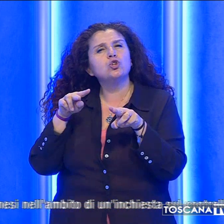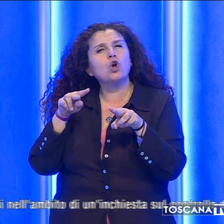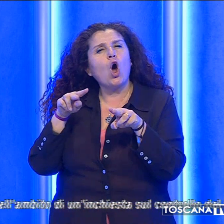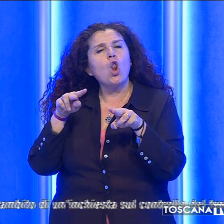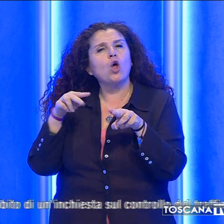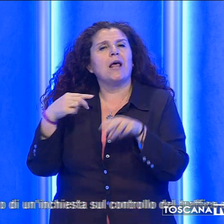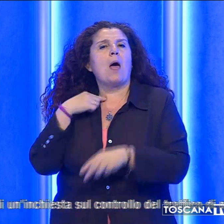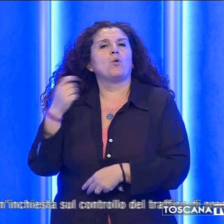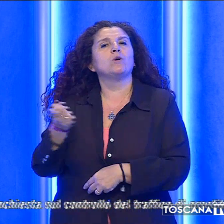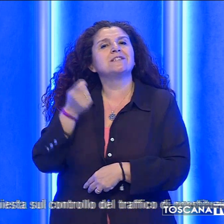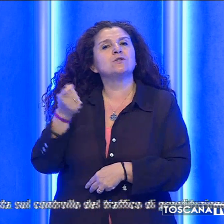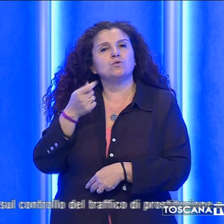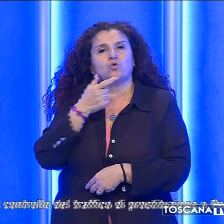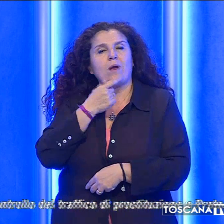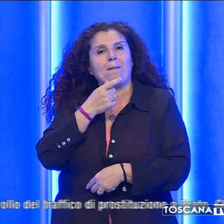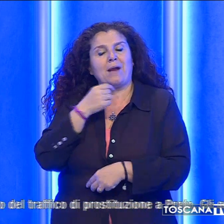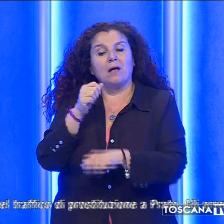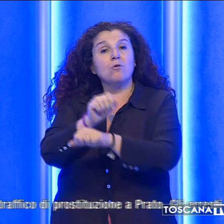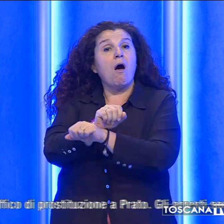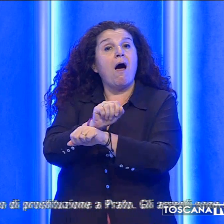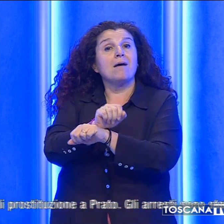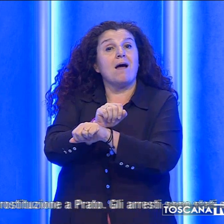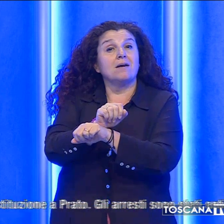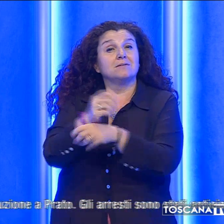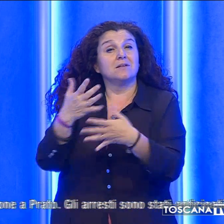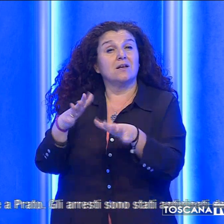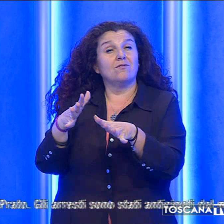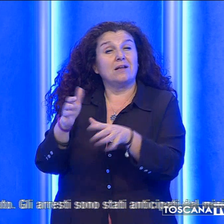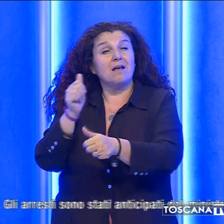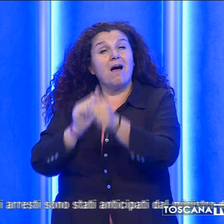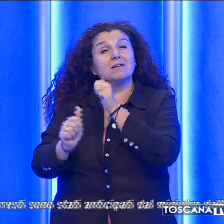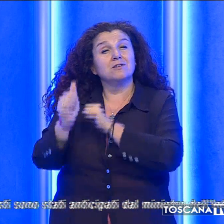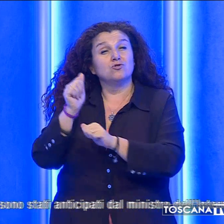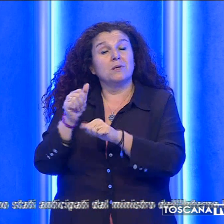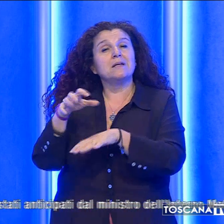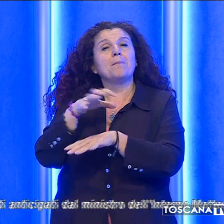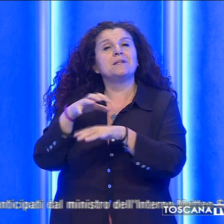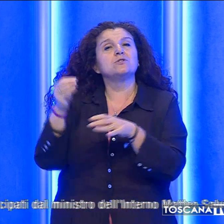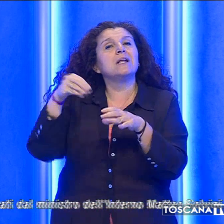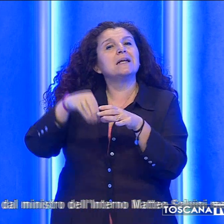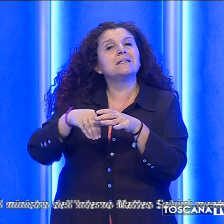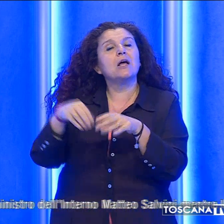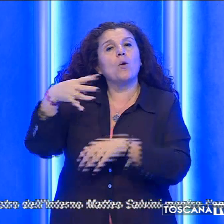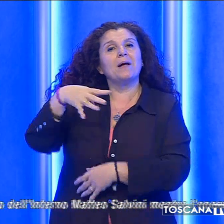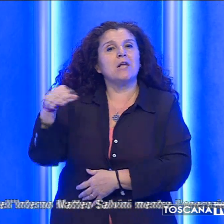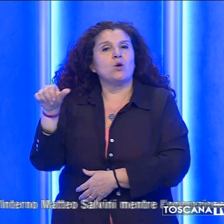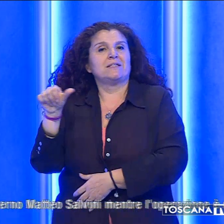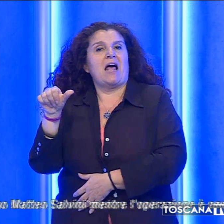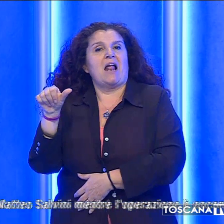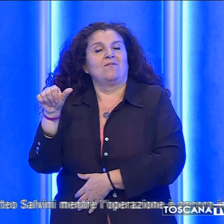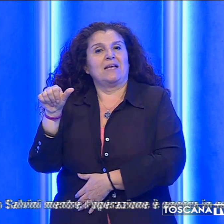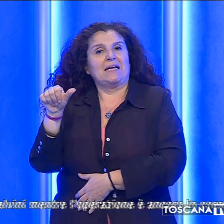prostituzione a Prato. Gli arresti sono stati anticipati dal ministro dell'Interno Matteo Salvini